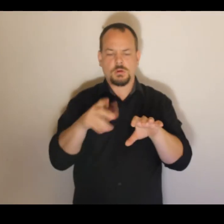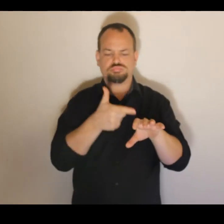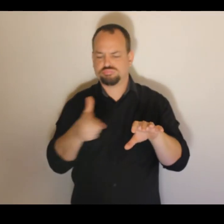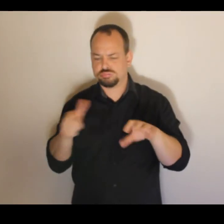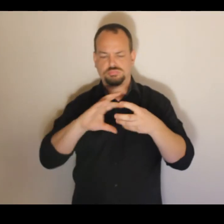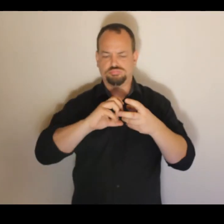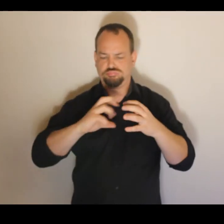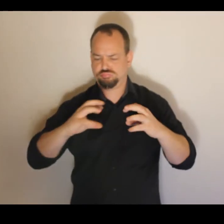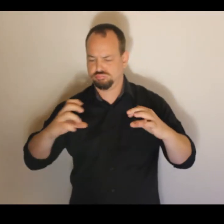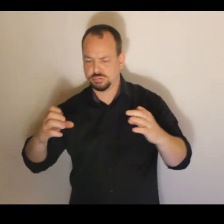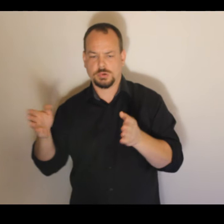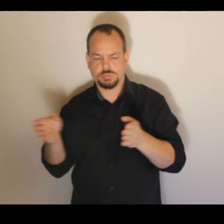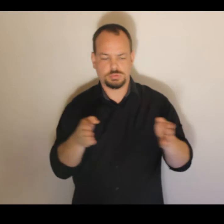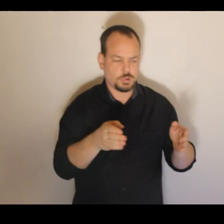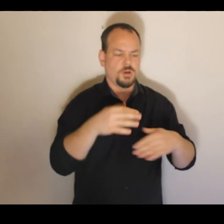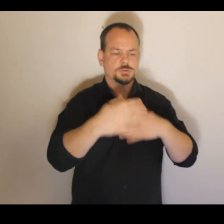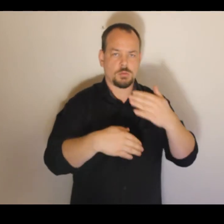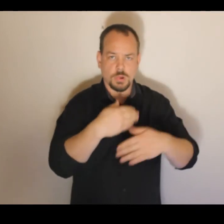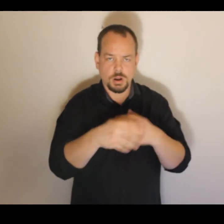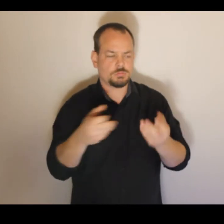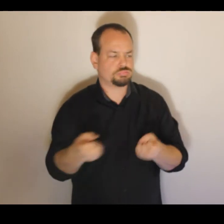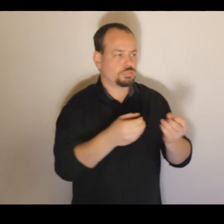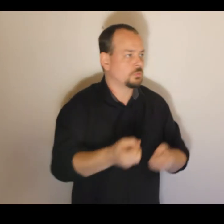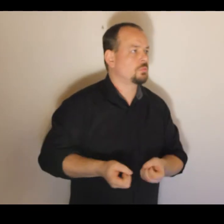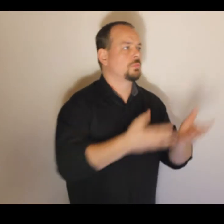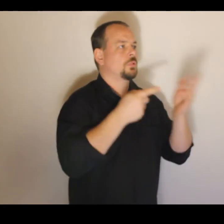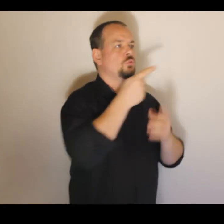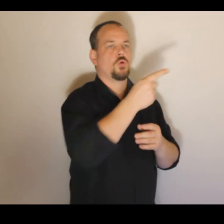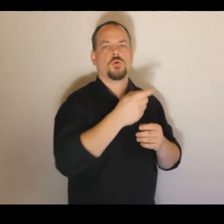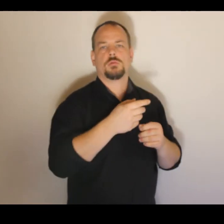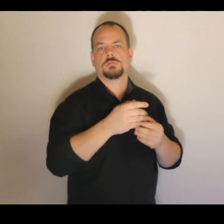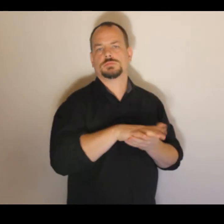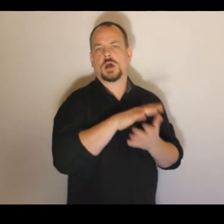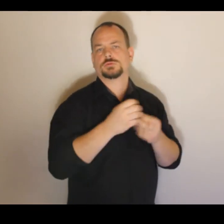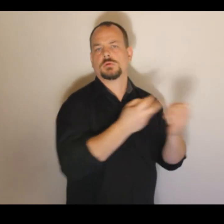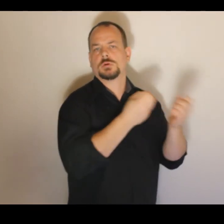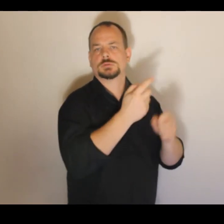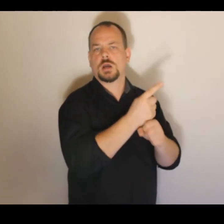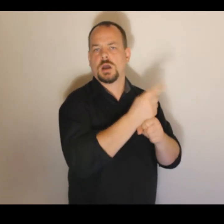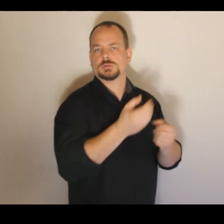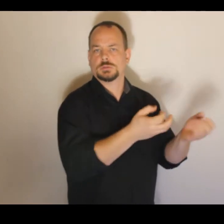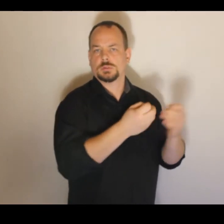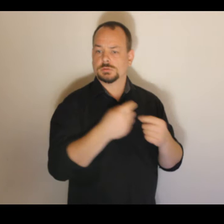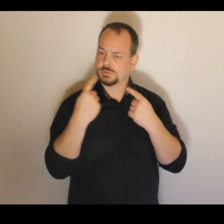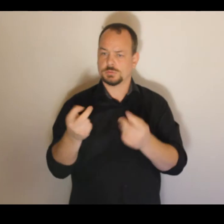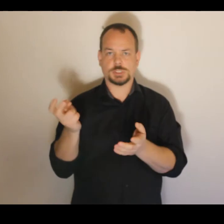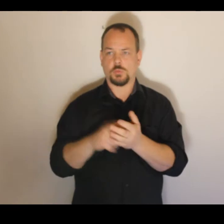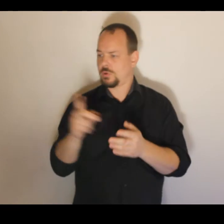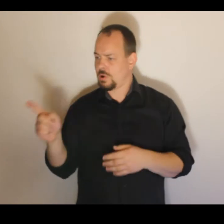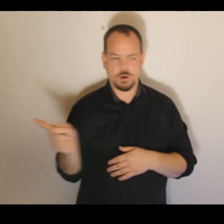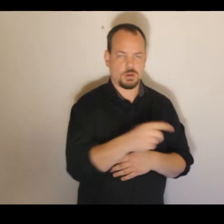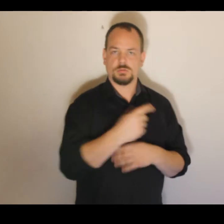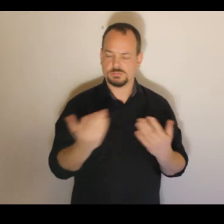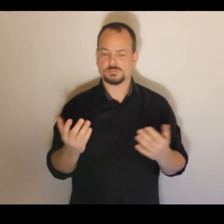surovin až po zabalení pro odveslání dalšímu zákazníkovi. Samozřejmě